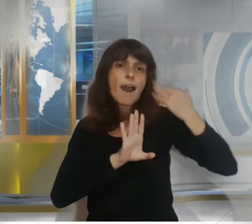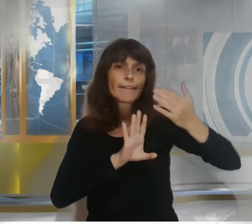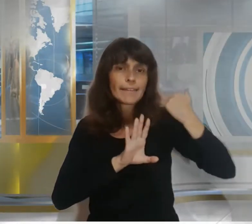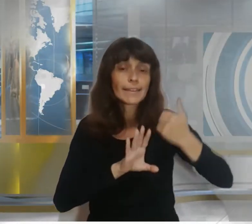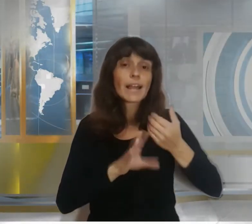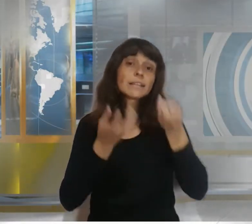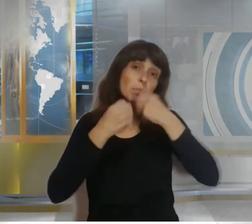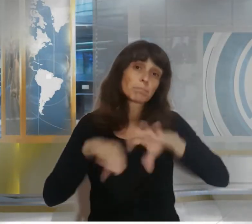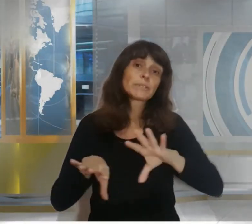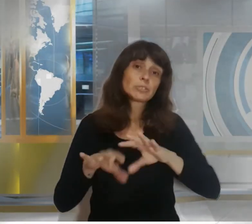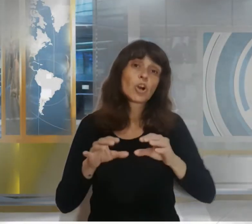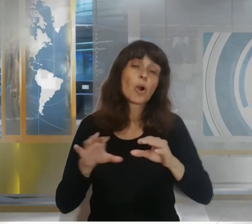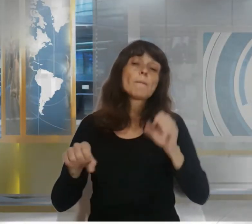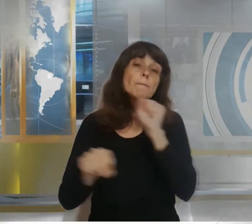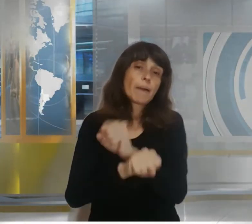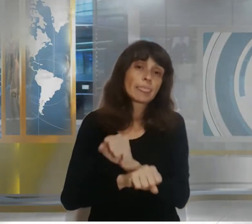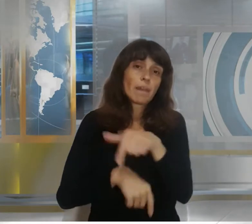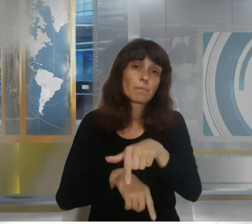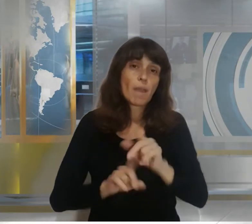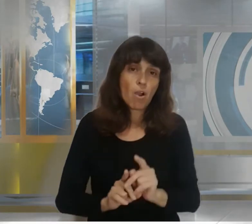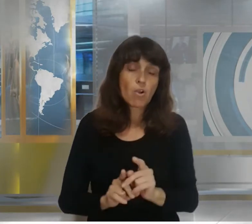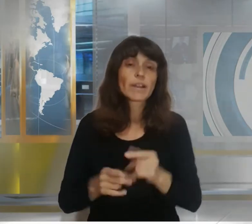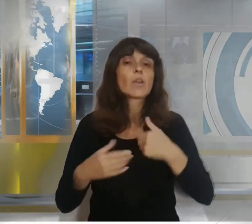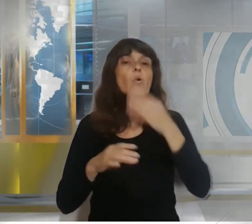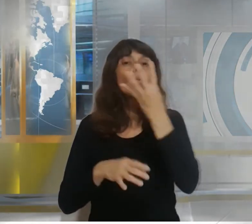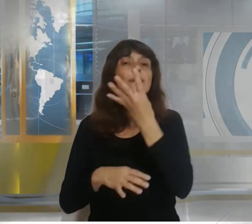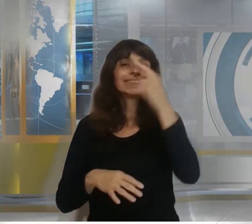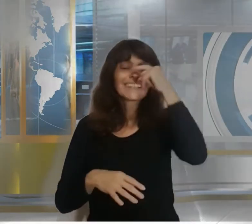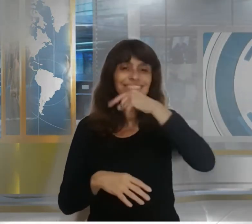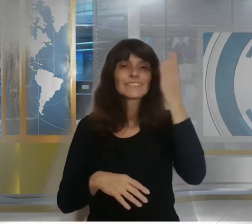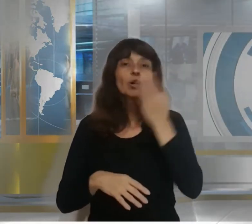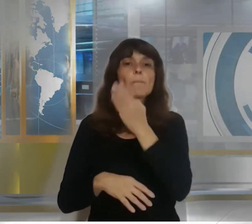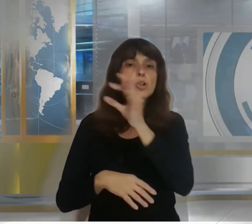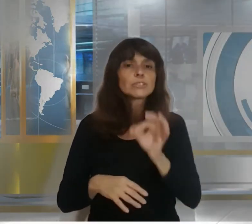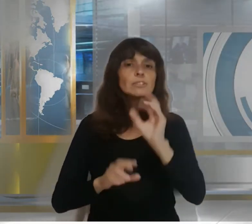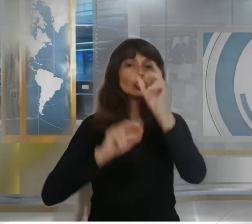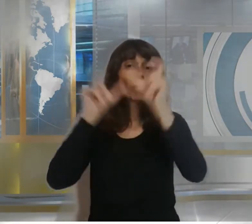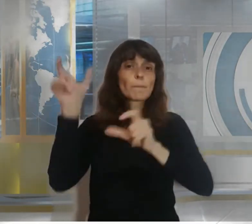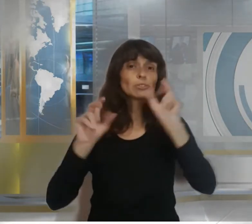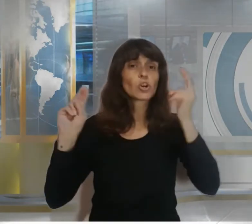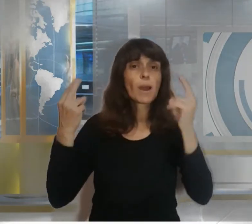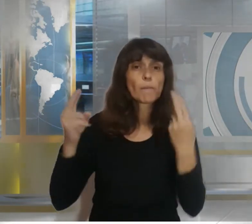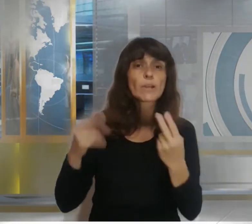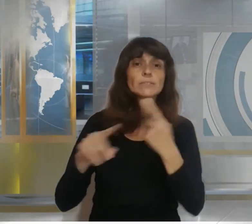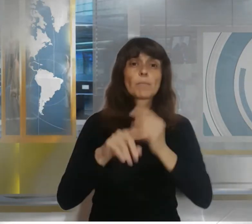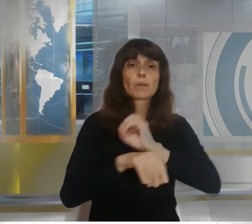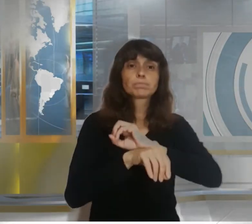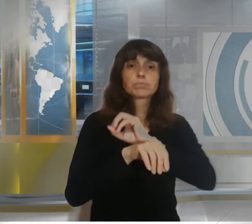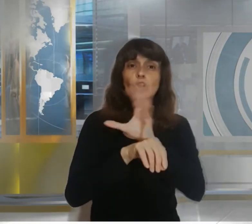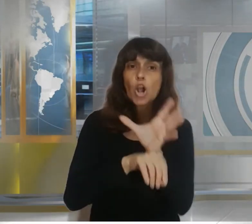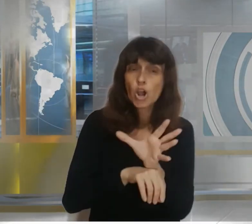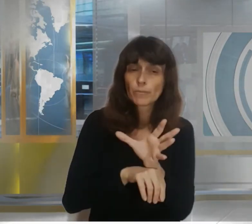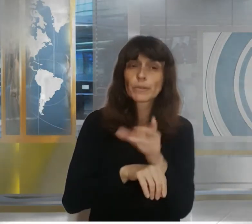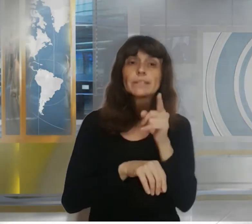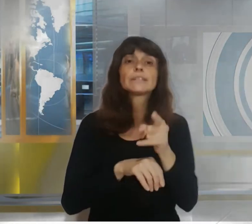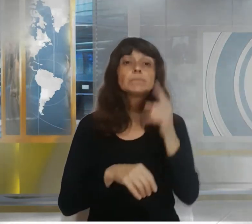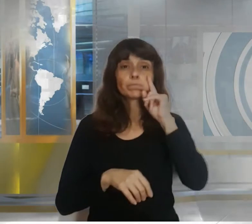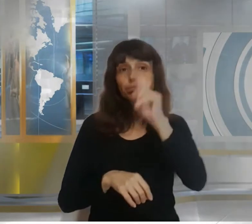provocó la pandemia actual el 47% de los casos fatales de covid-19 fue registrado en américa